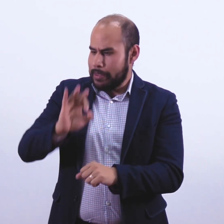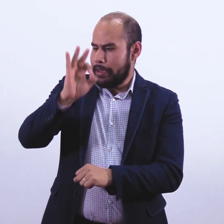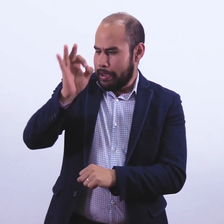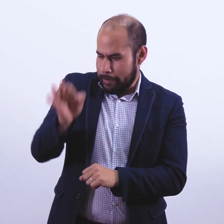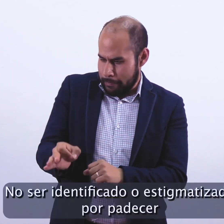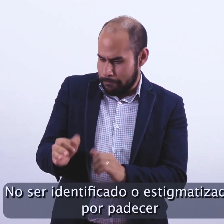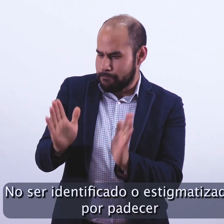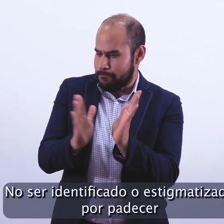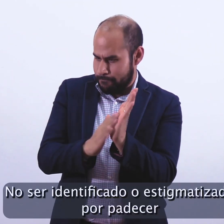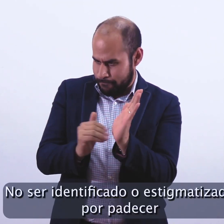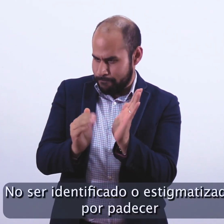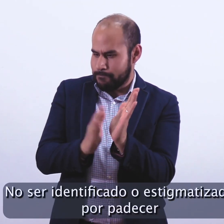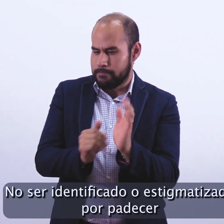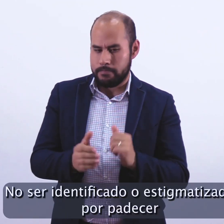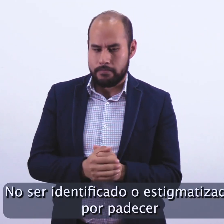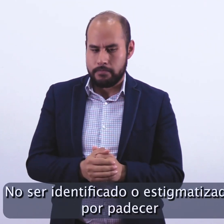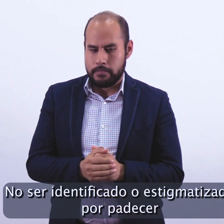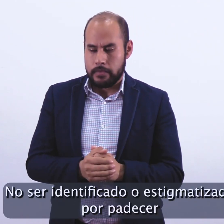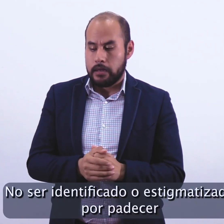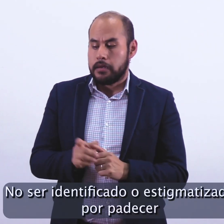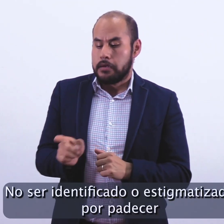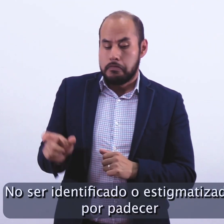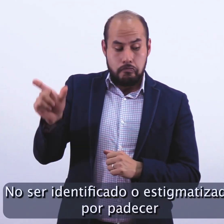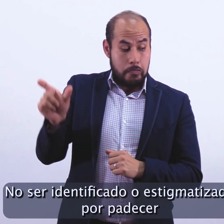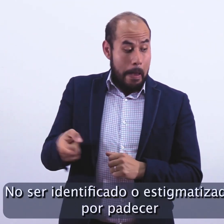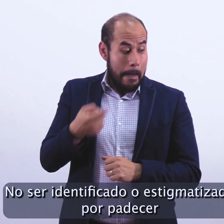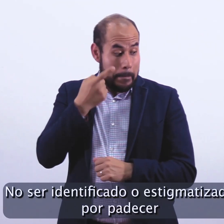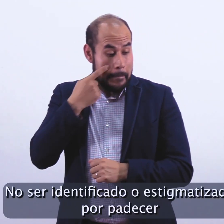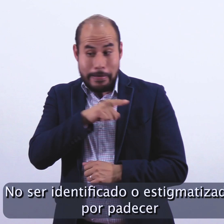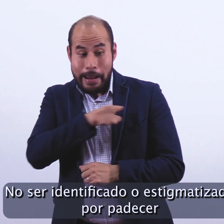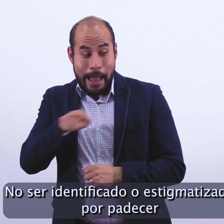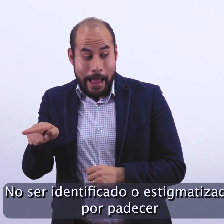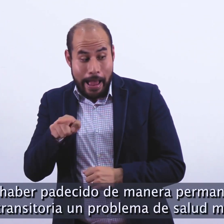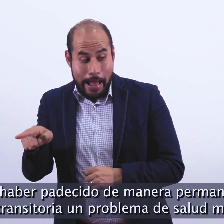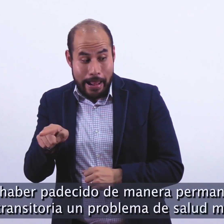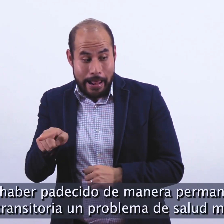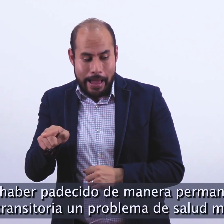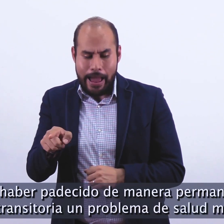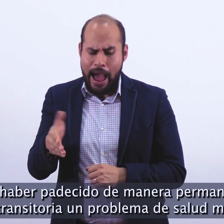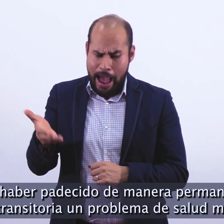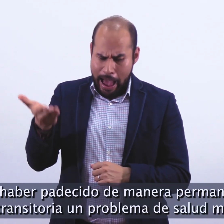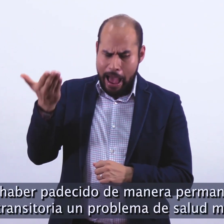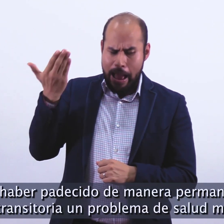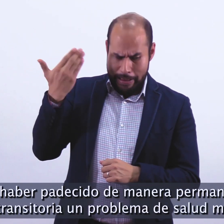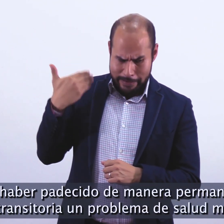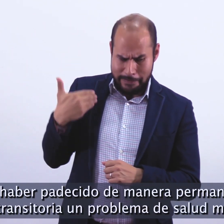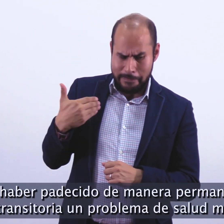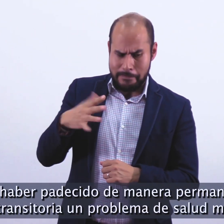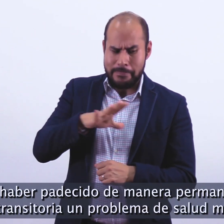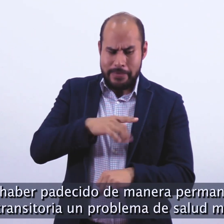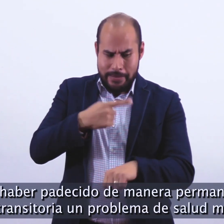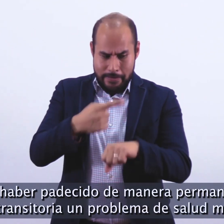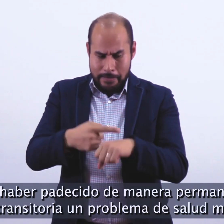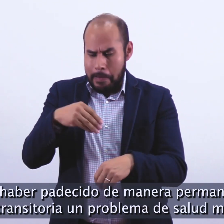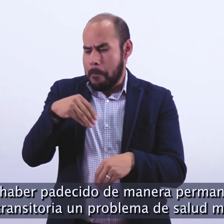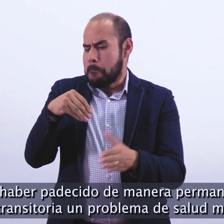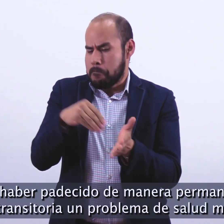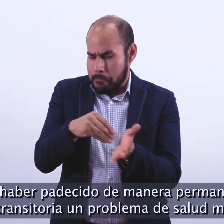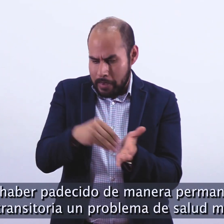No ser identificado o estigmatizado por padecer o haber padecido de manera permanente o transitoria un